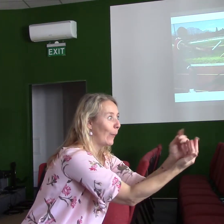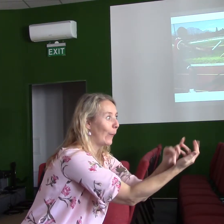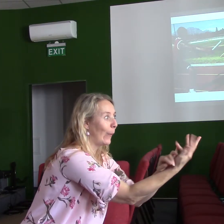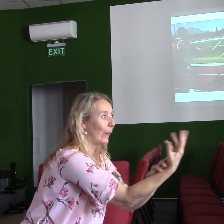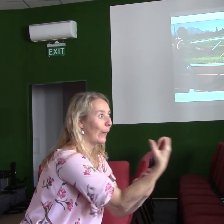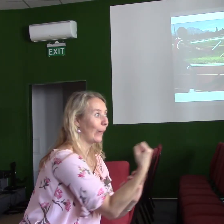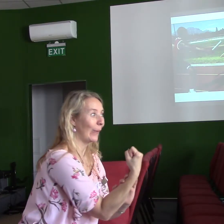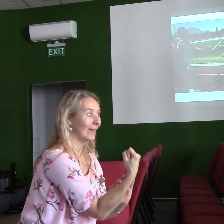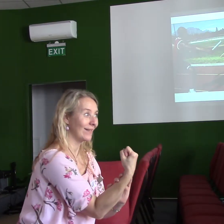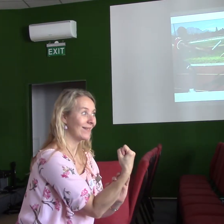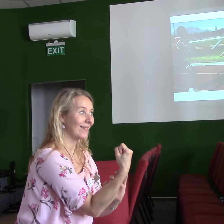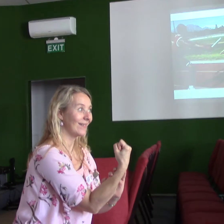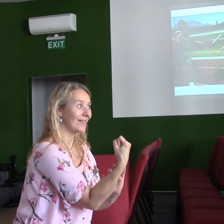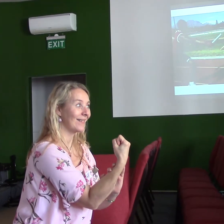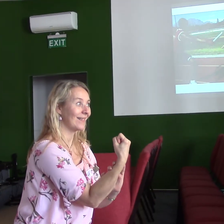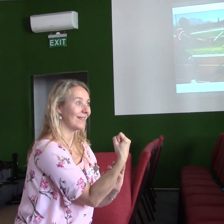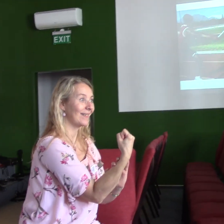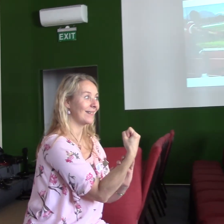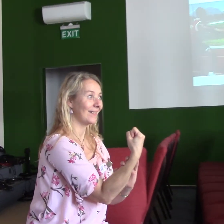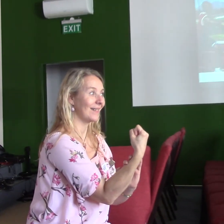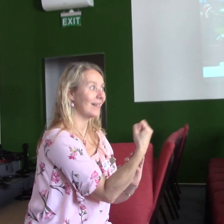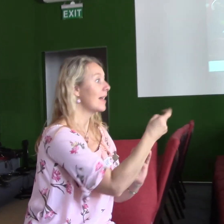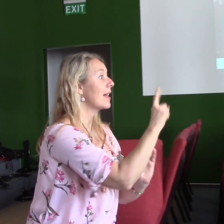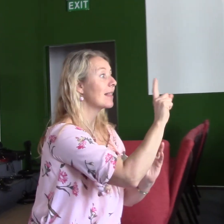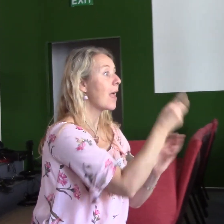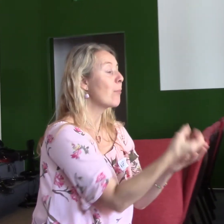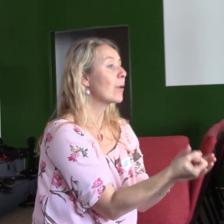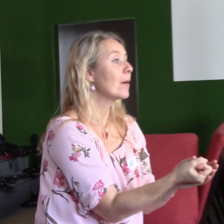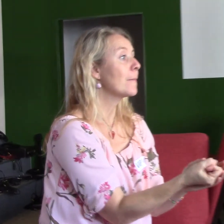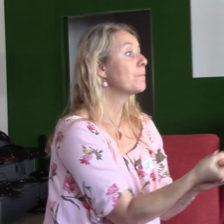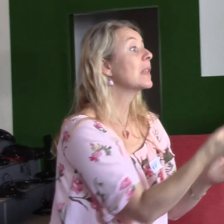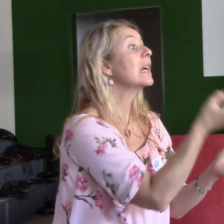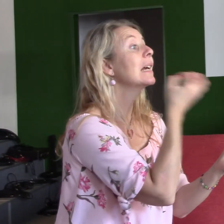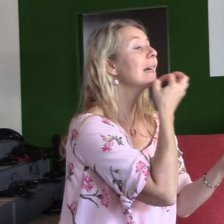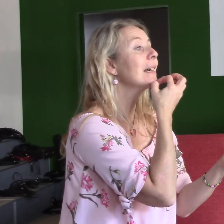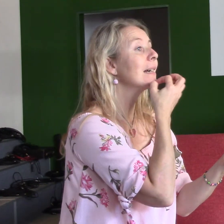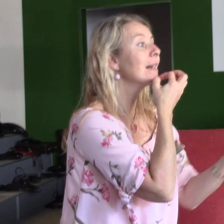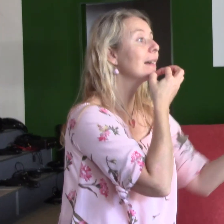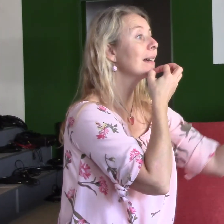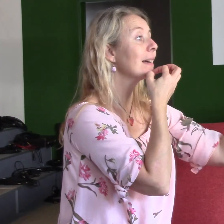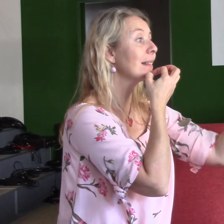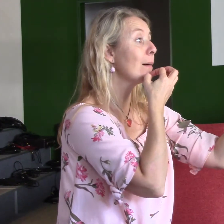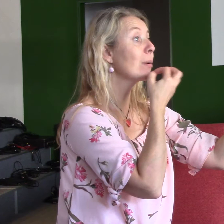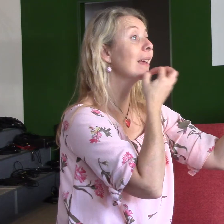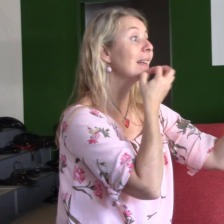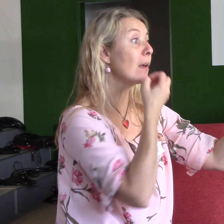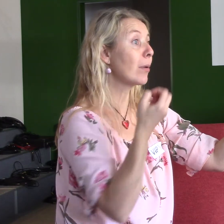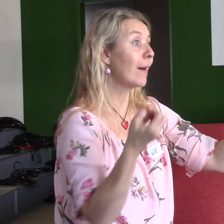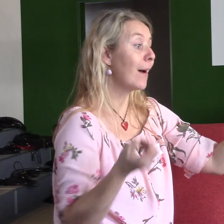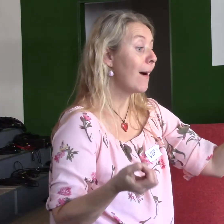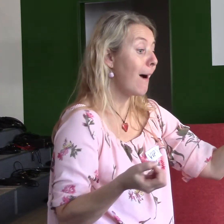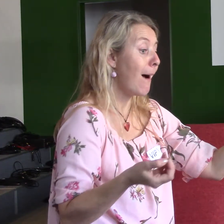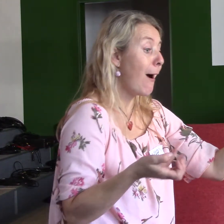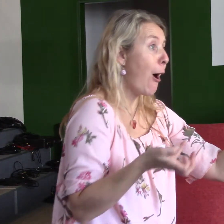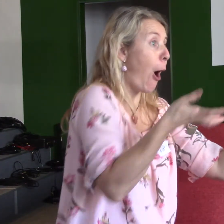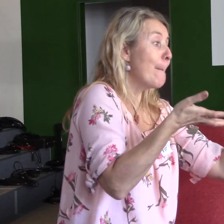dobrý a milosebný. Já se vždycky připomínám příběhu monotodatném synu, že někdy předáme štafetový kolik někomu a on